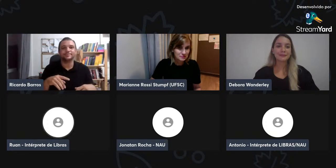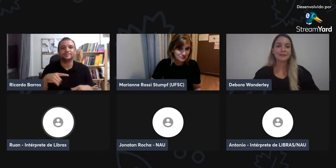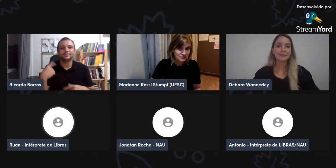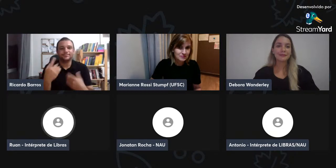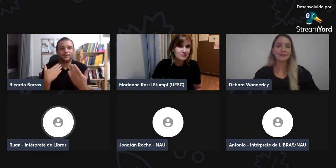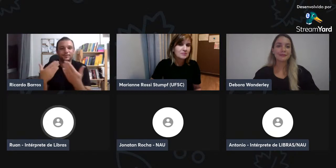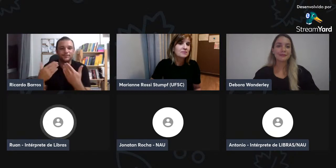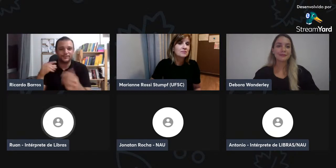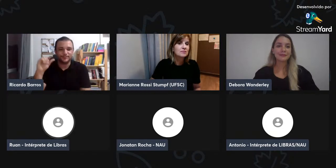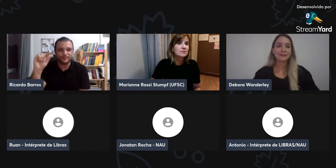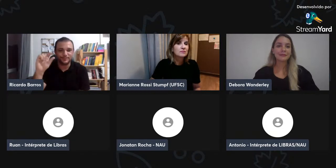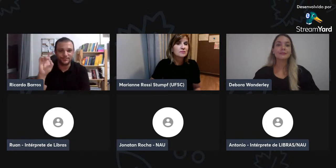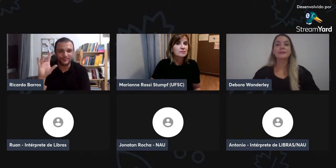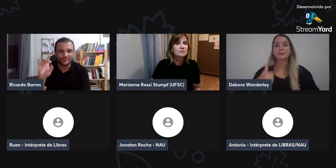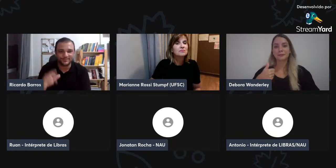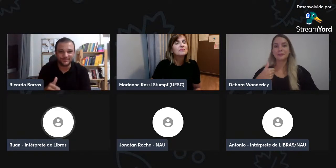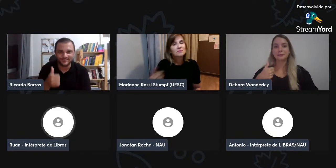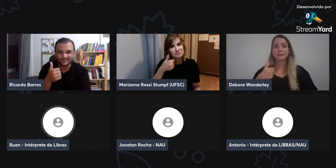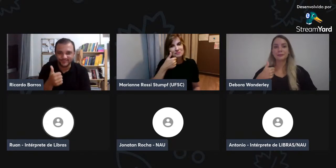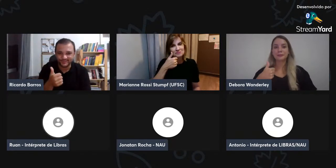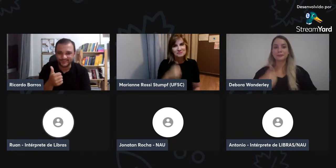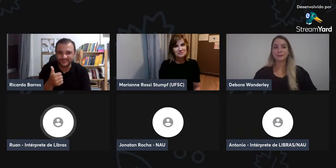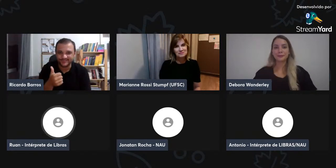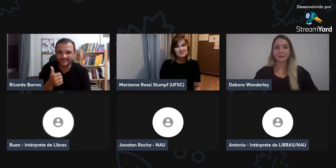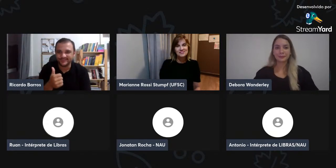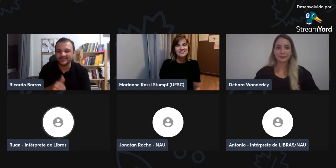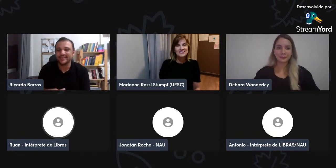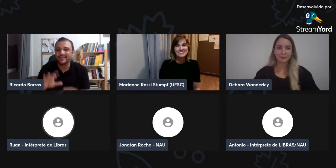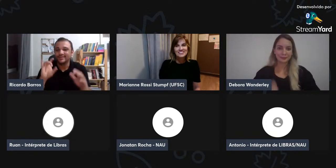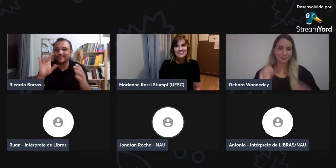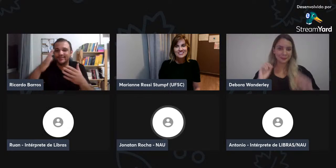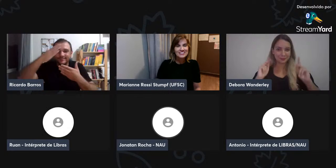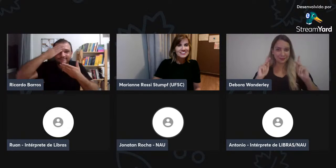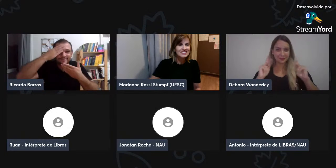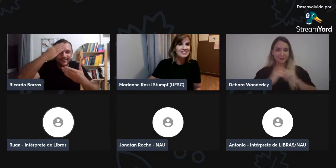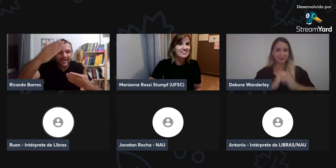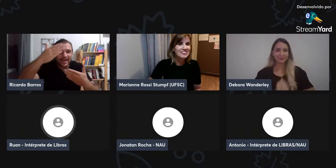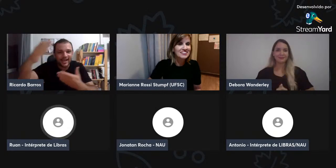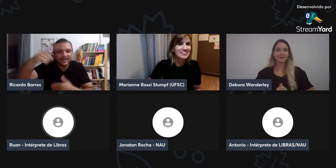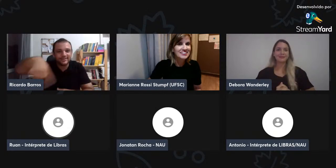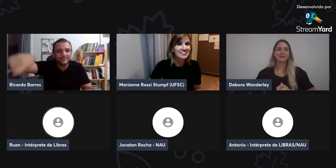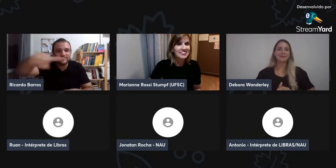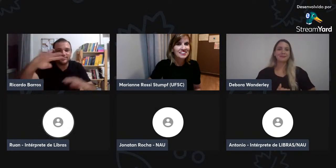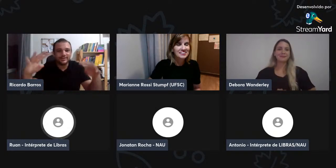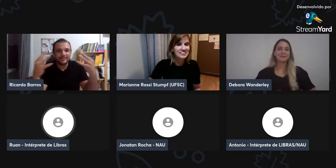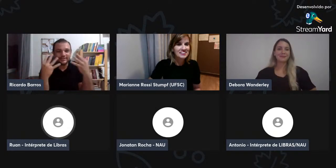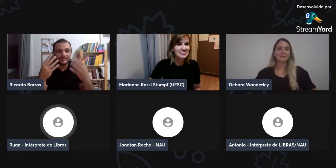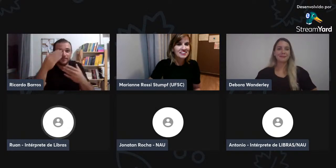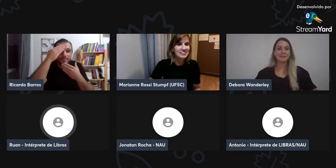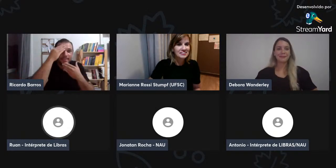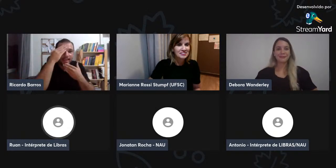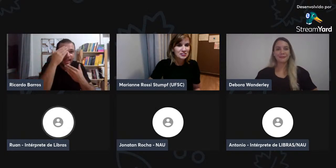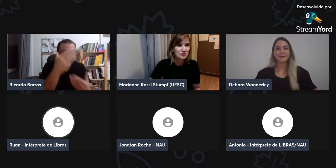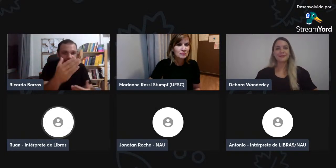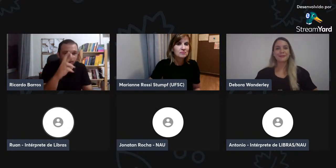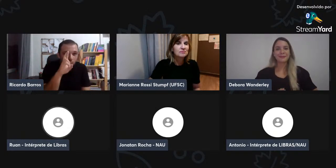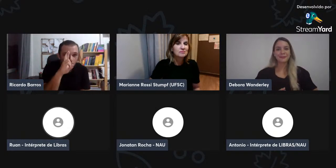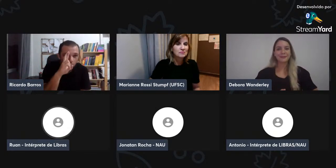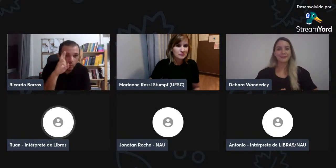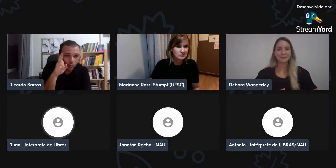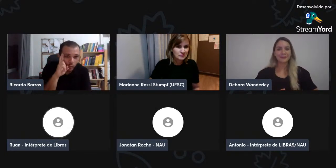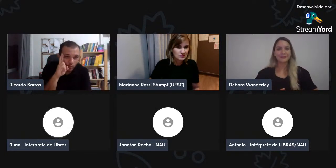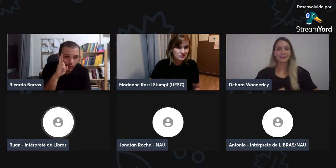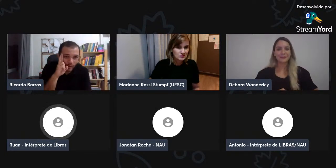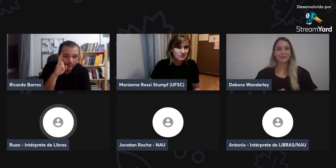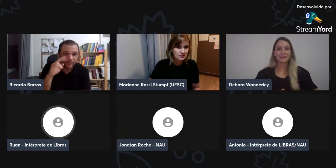assim que encerrar, possamos ficar um pouquinho mais para conversarmos. E muito obrigado a todos vocês que